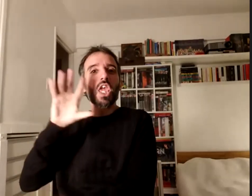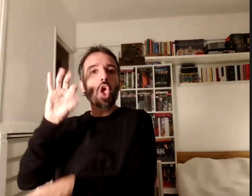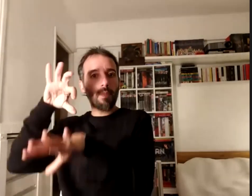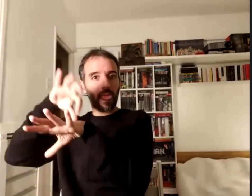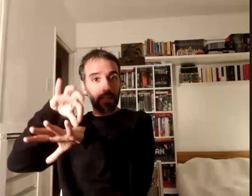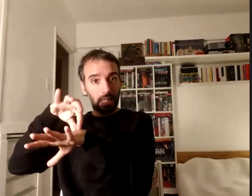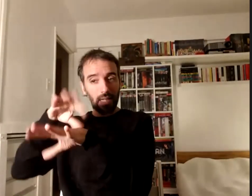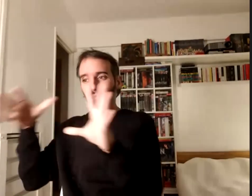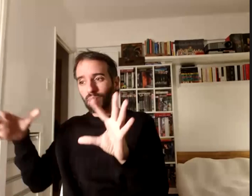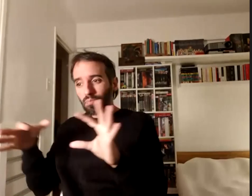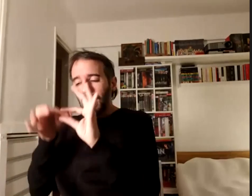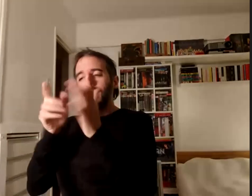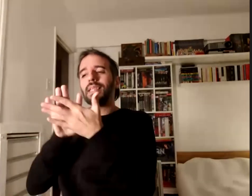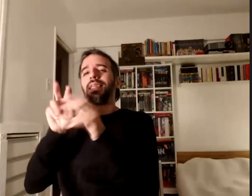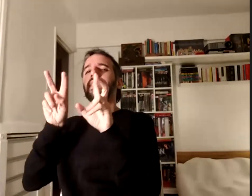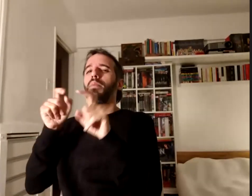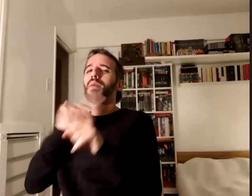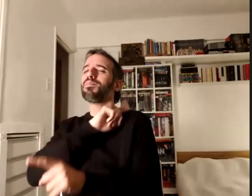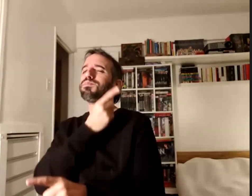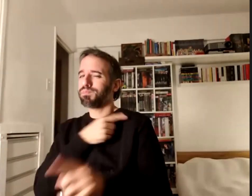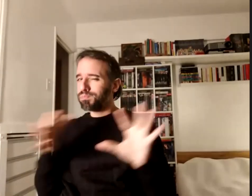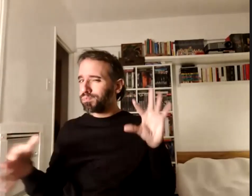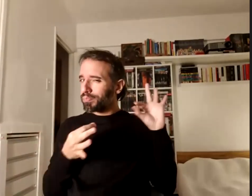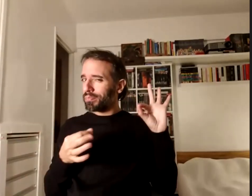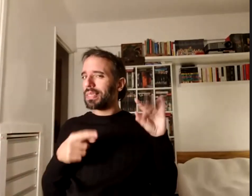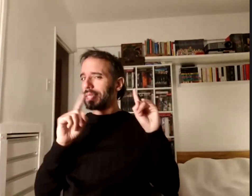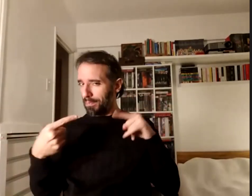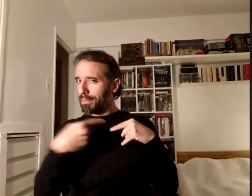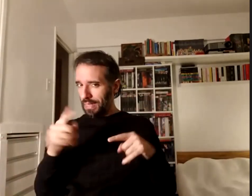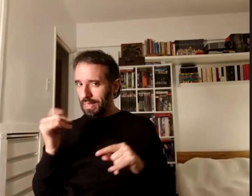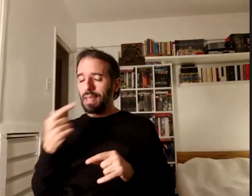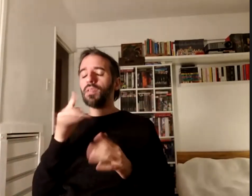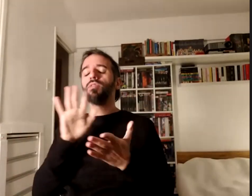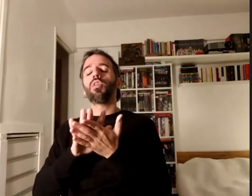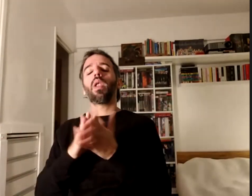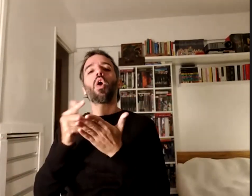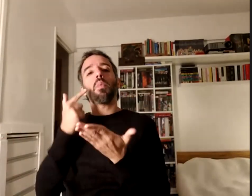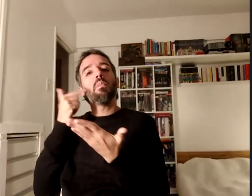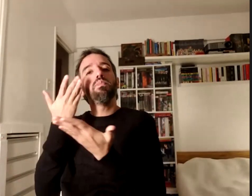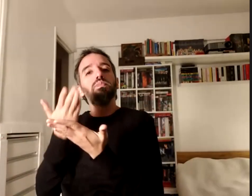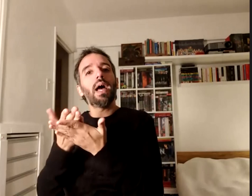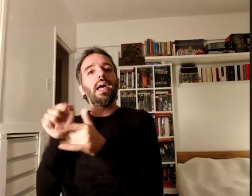dimensiones de poder en la medida en que se establecen estos parámetros de normalidad